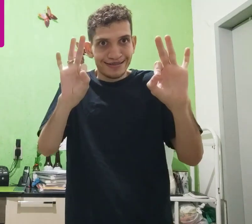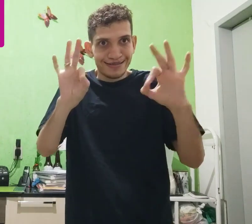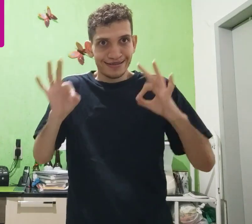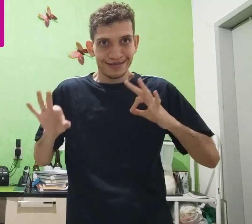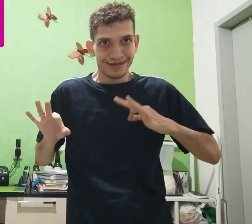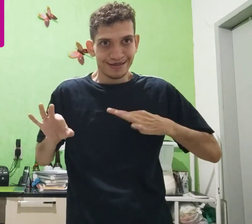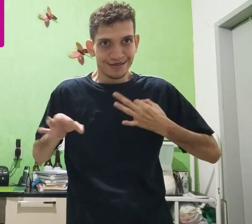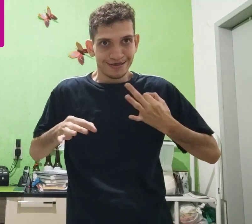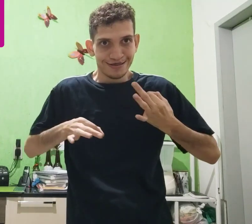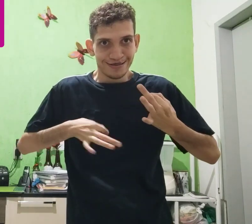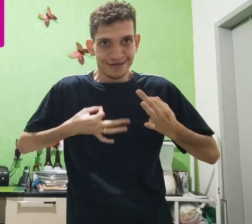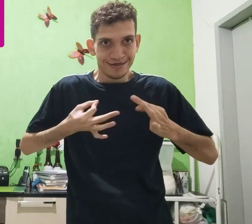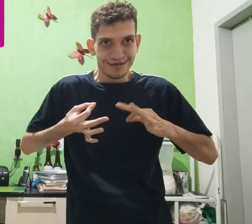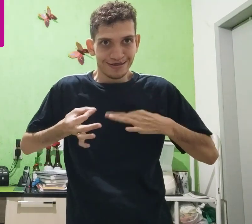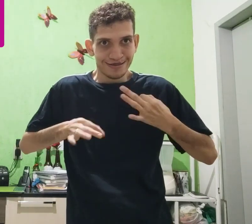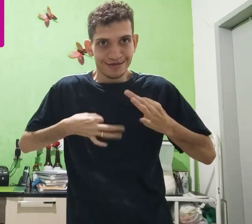Olha, assim.